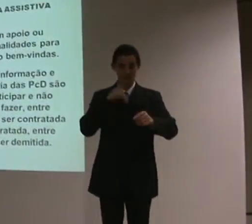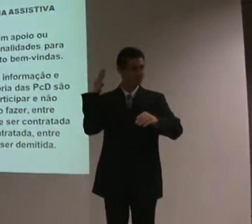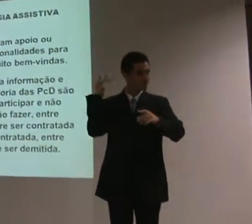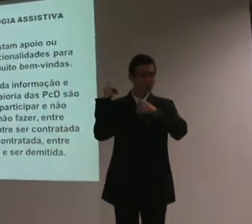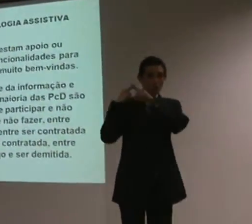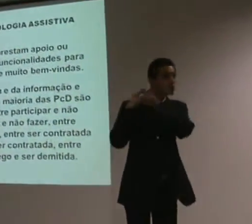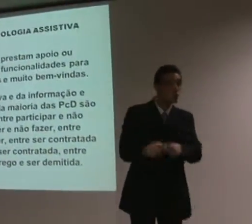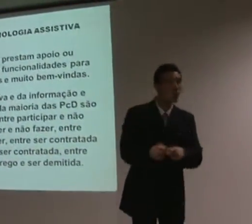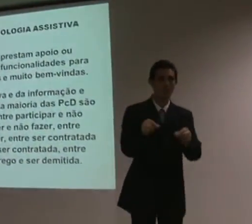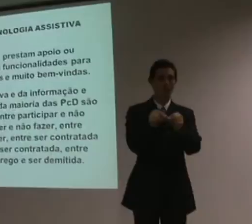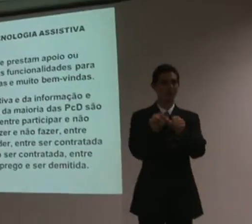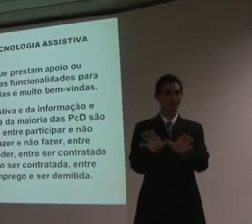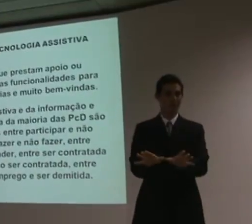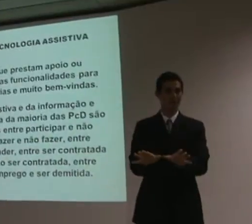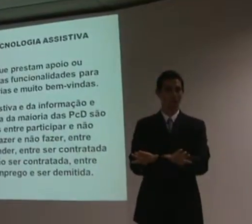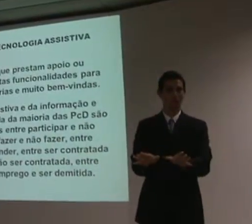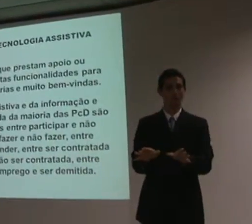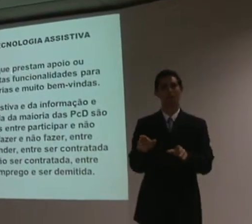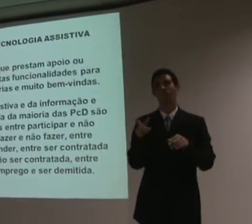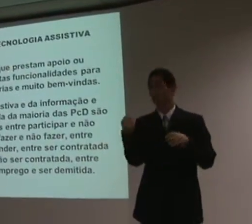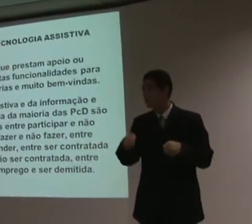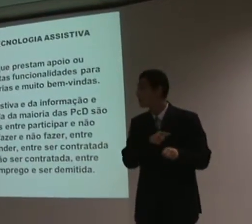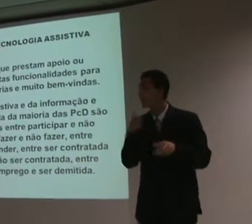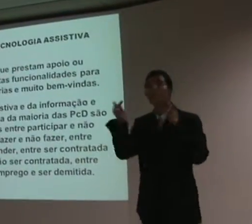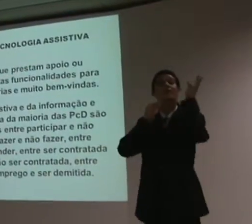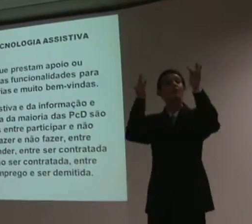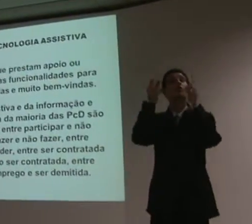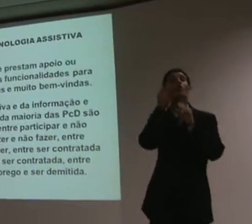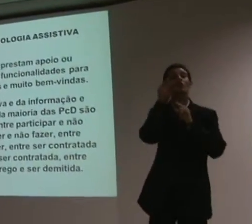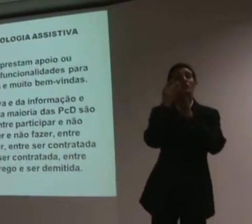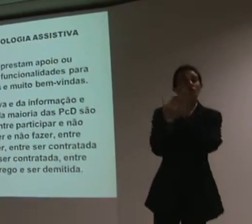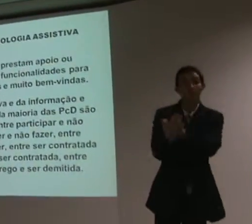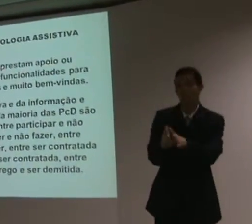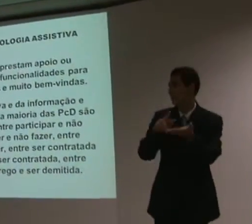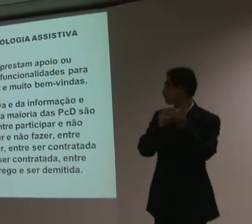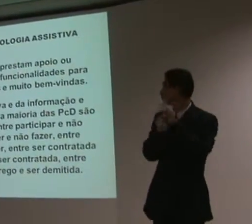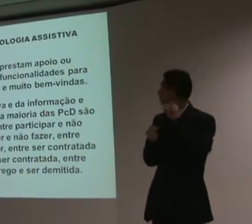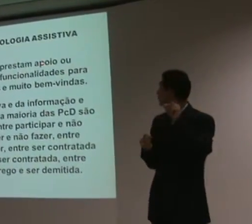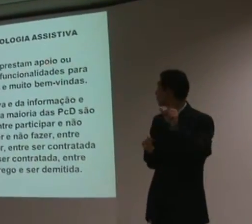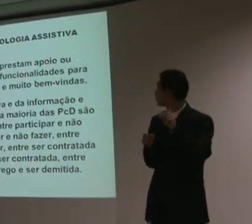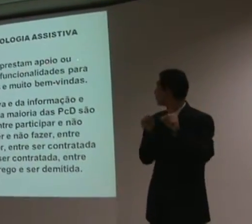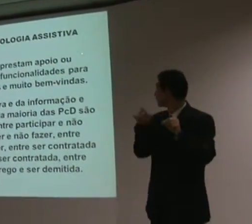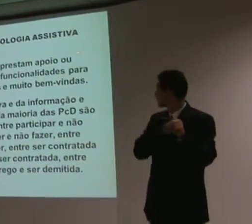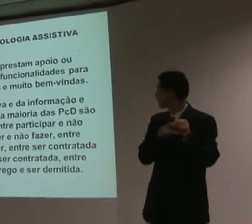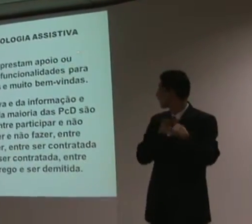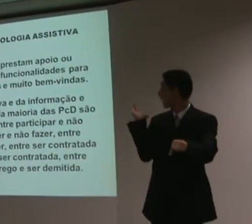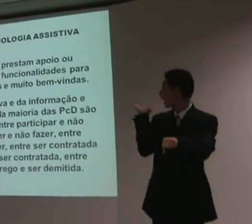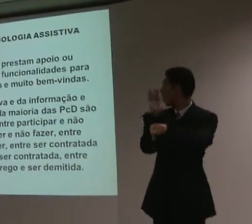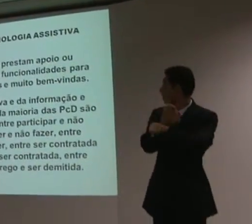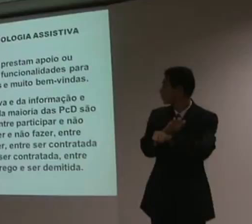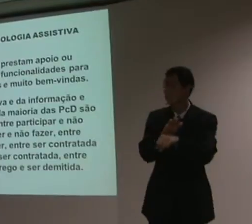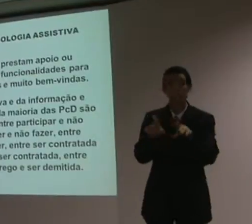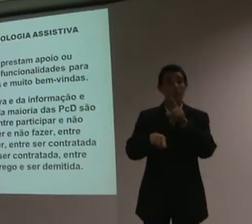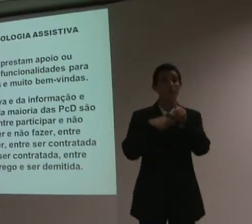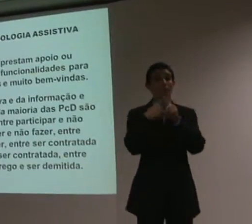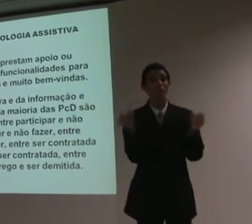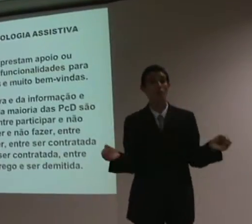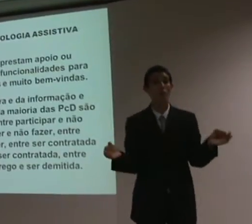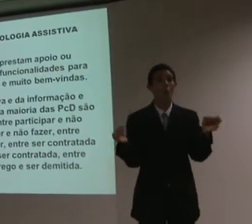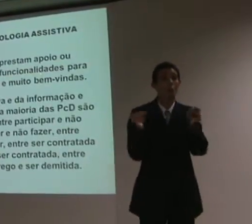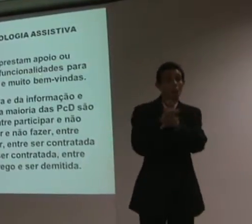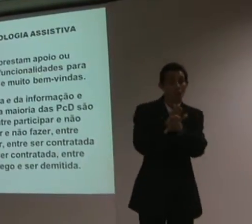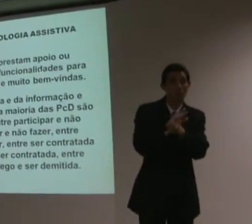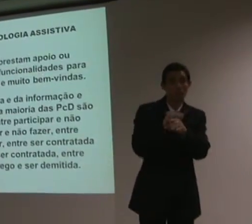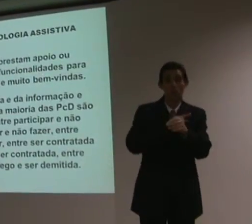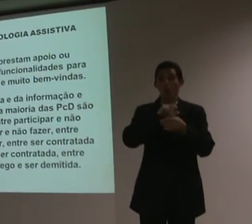Significado da tecnologia assistiva. As tecnologias sejam, aliás, as tecnologias assistivas que prestam apoio ou complementam certas